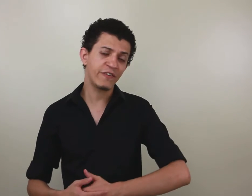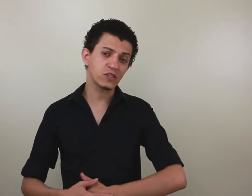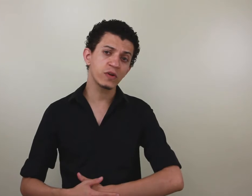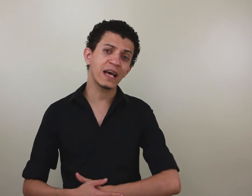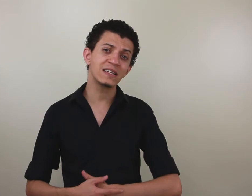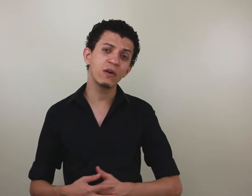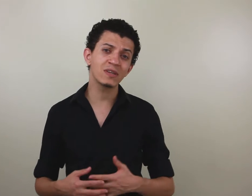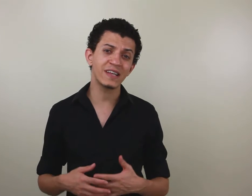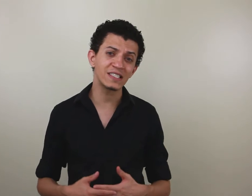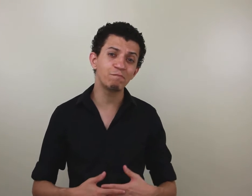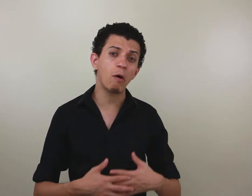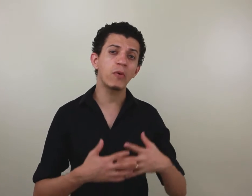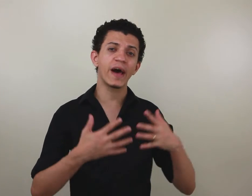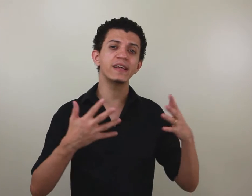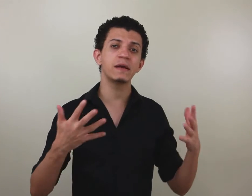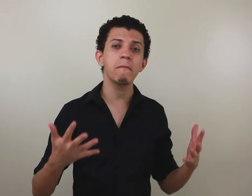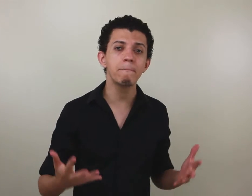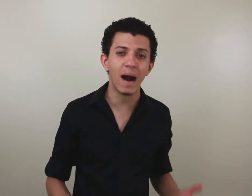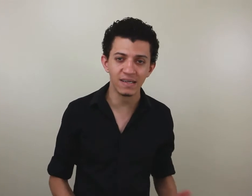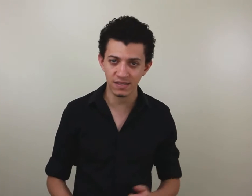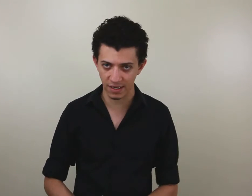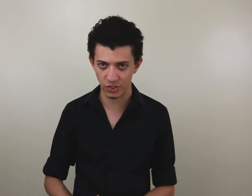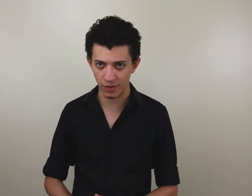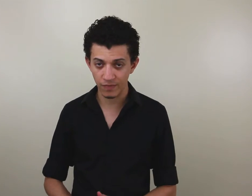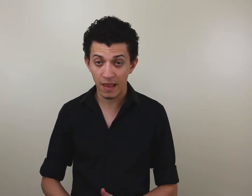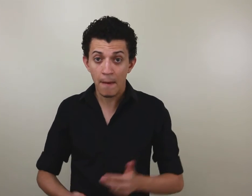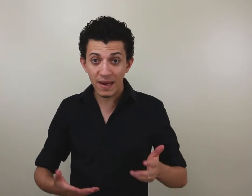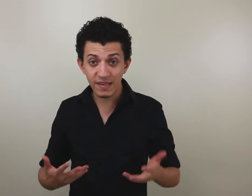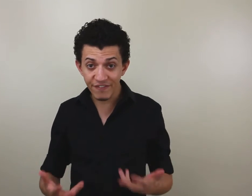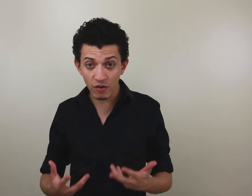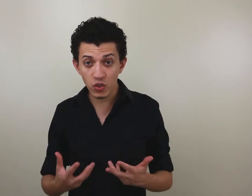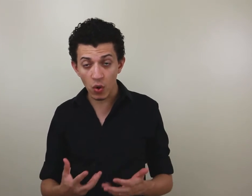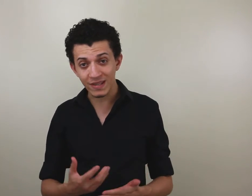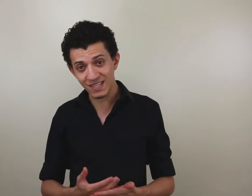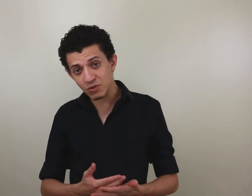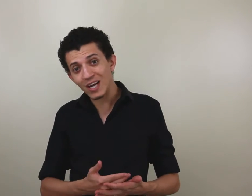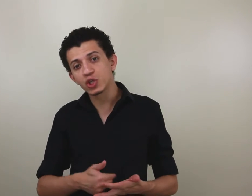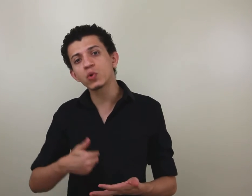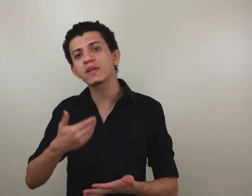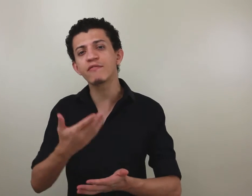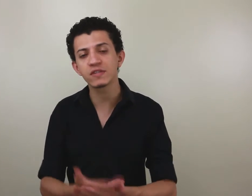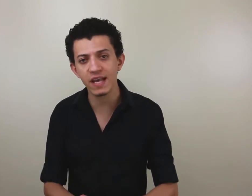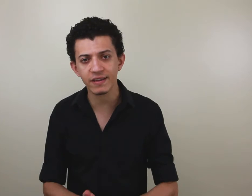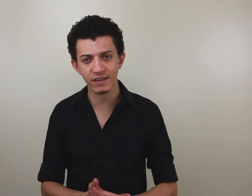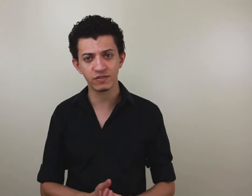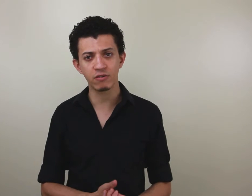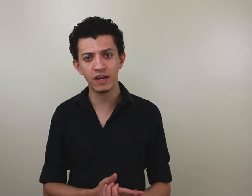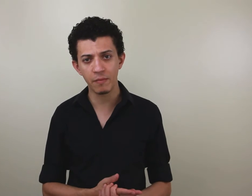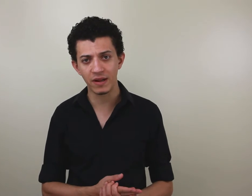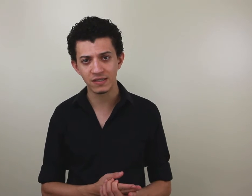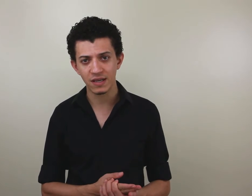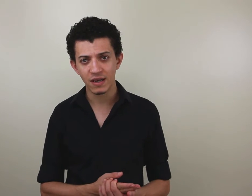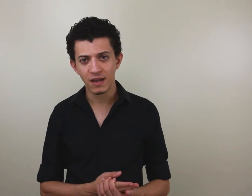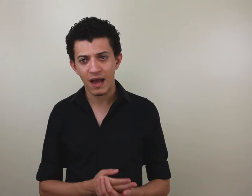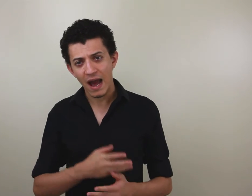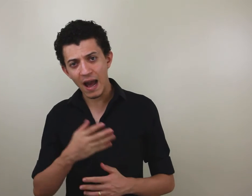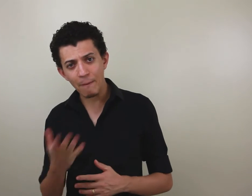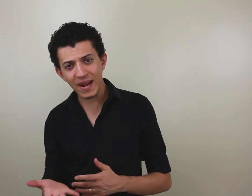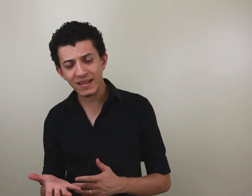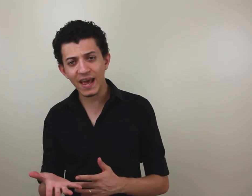faz com que as línguas de sinais se popularizem bastante. Mas, afinal de contas, isso ajuda você que está estudando Libras a aprender